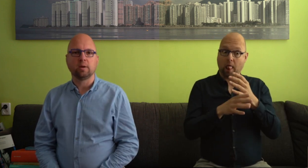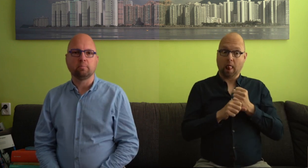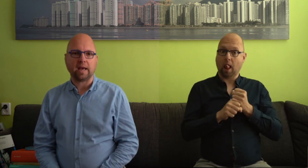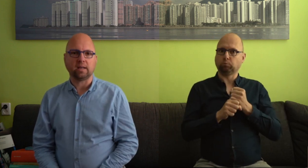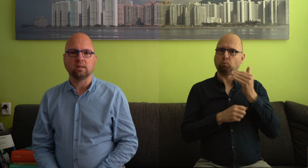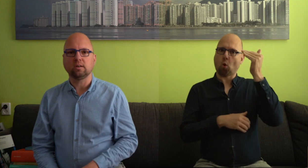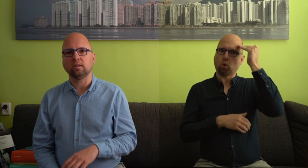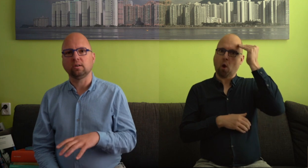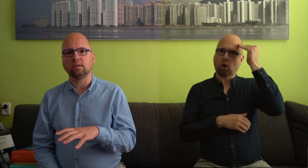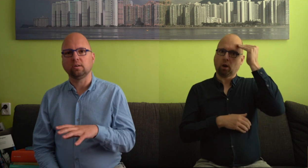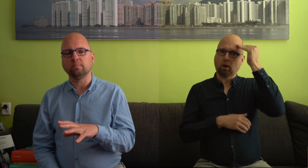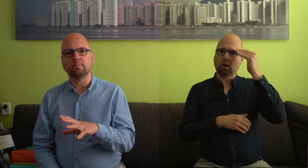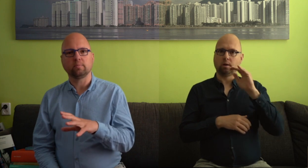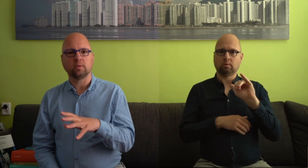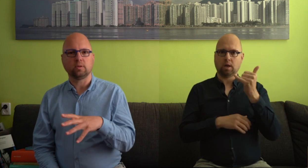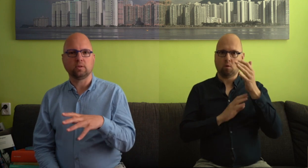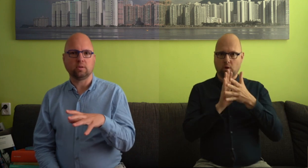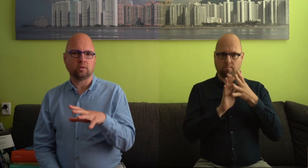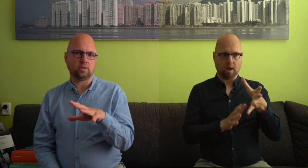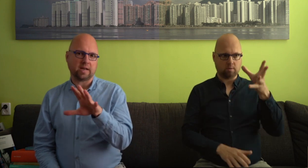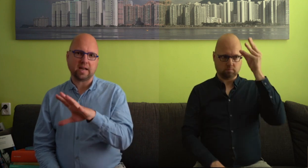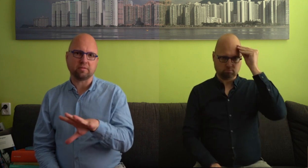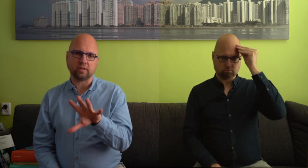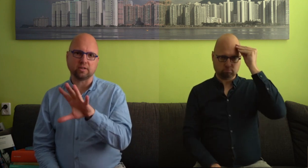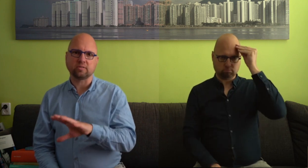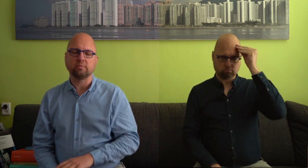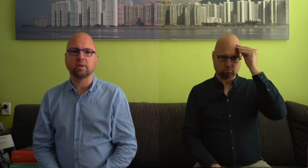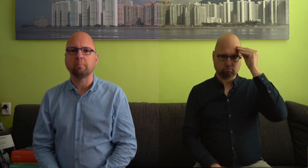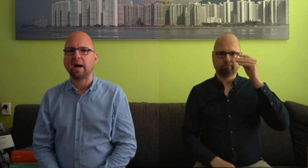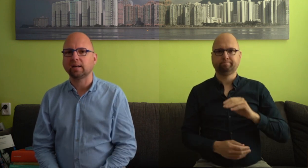Bij het herkennen van dat gebaar.